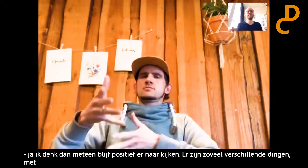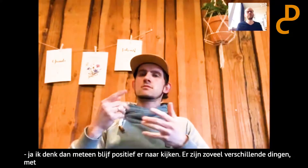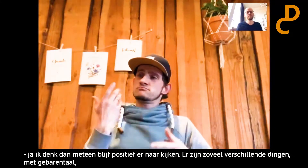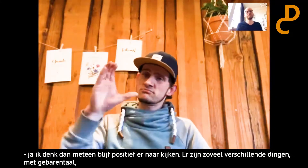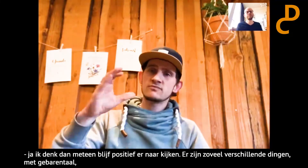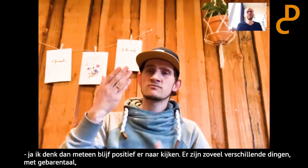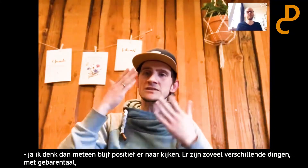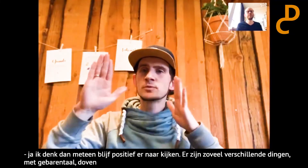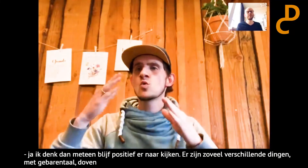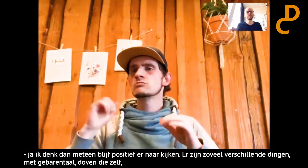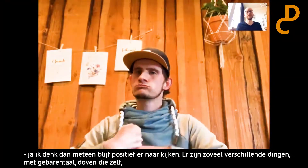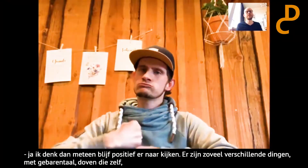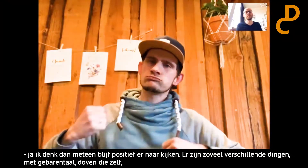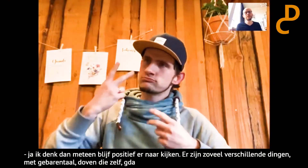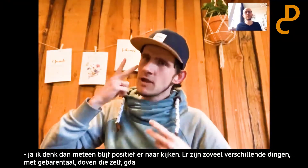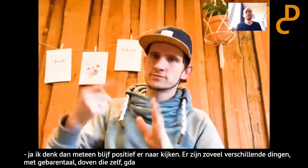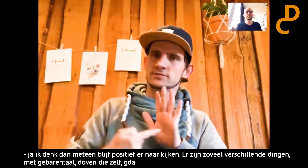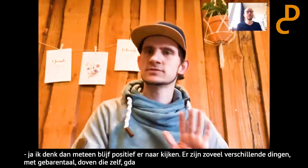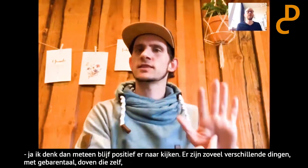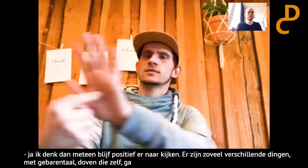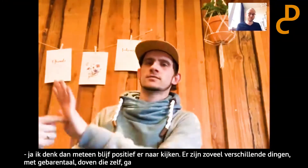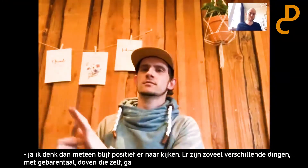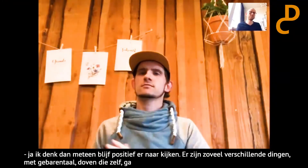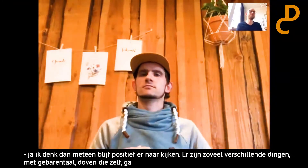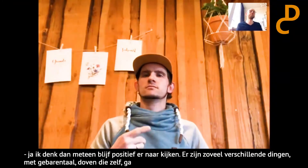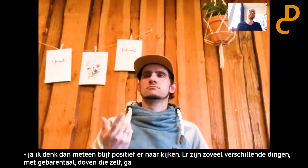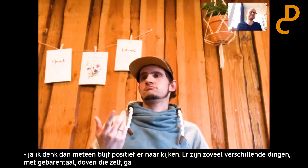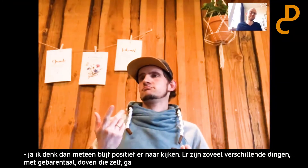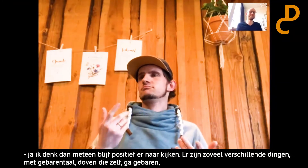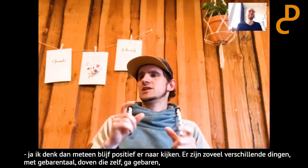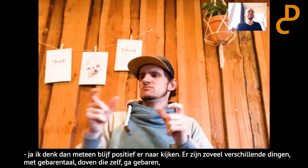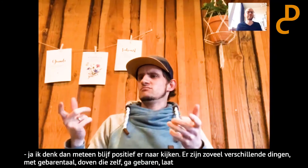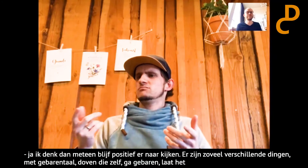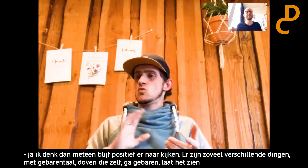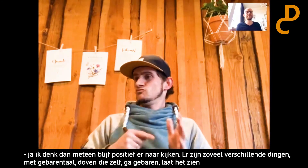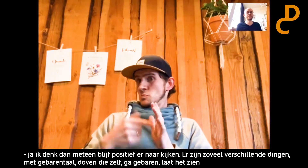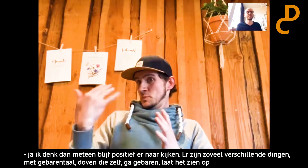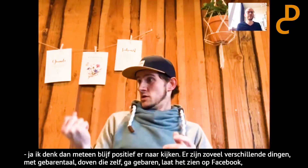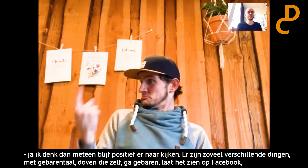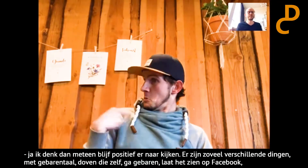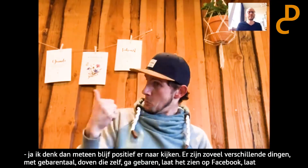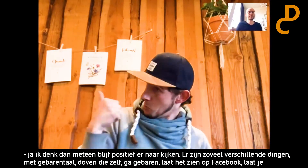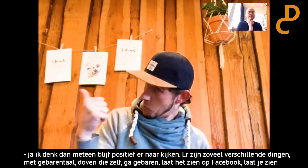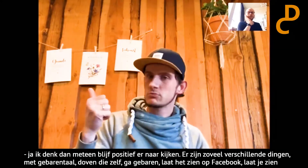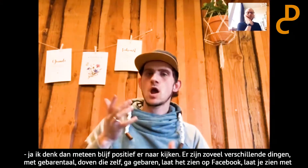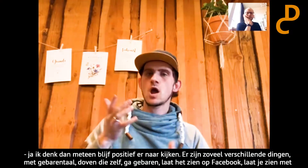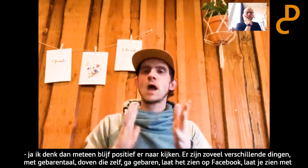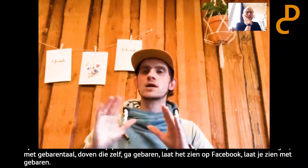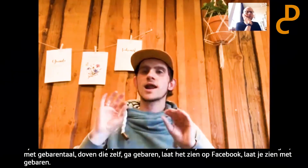gebaren, laat dat zien. Zet dat op Facebook. Laat jezelf zien met gebaren. Ook bijvoorbeeld, al pas zag ik